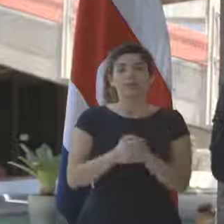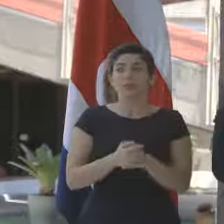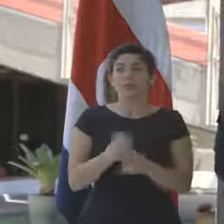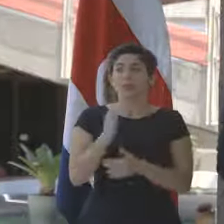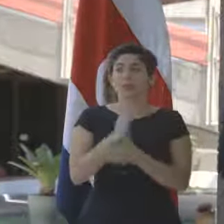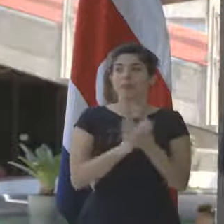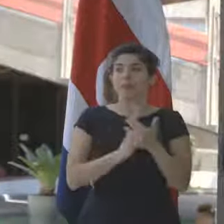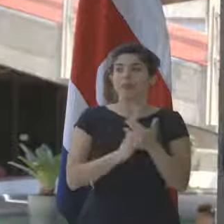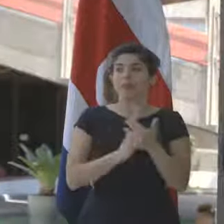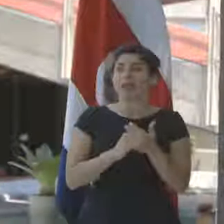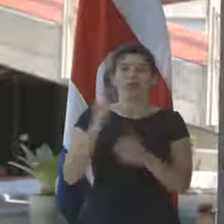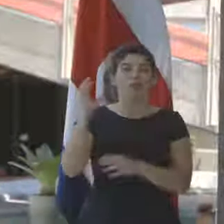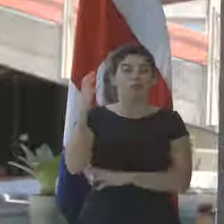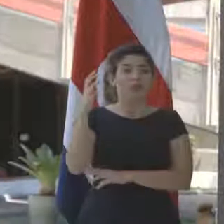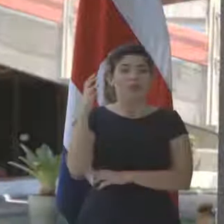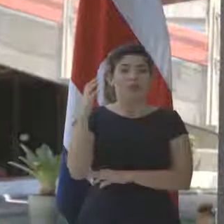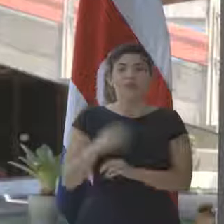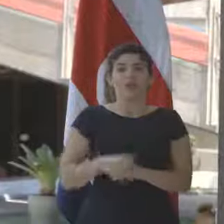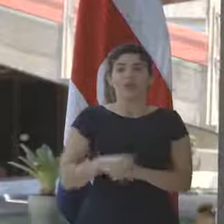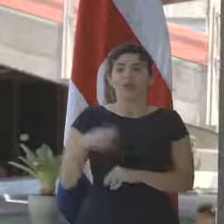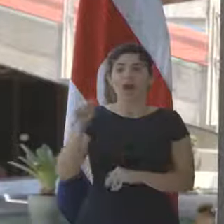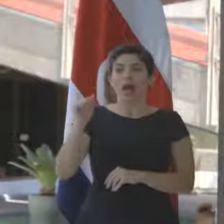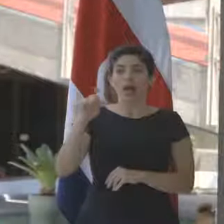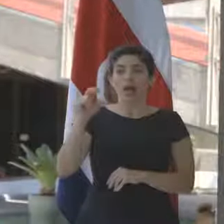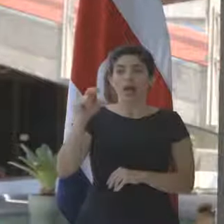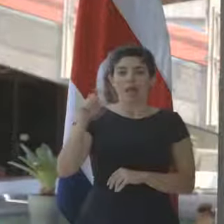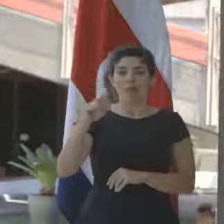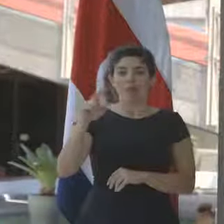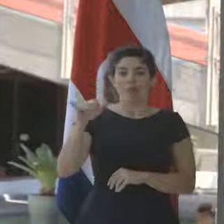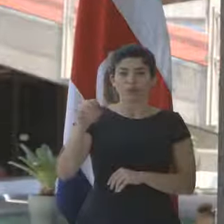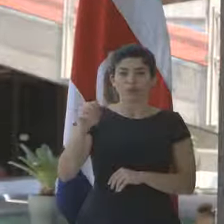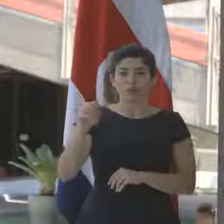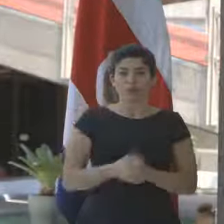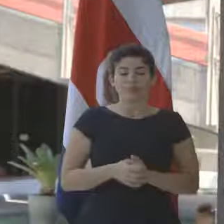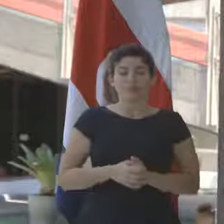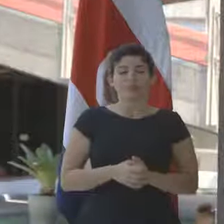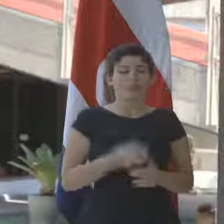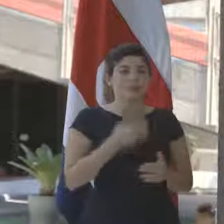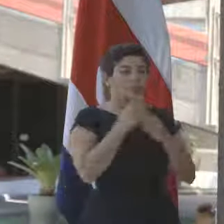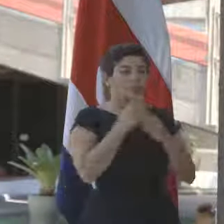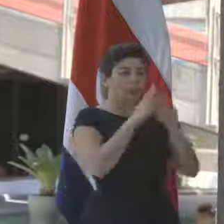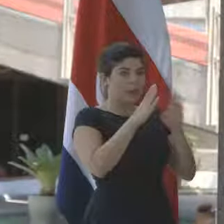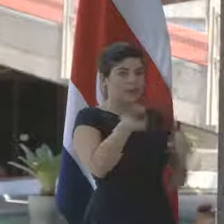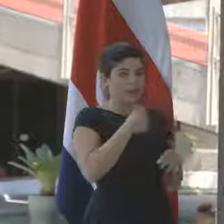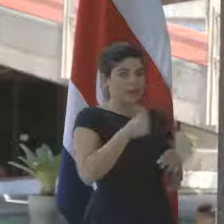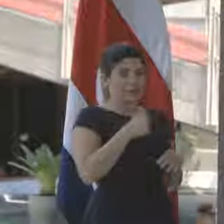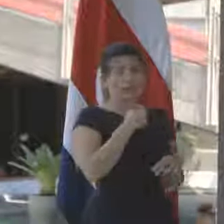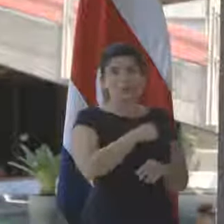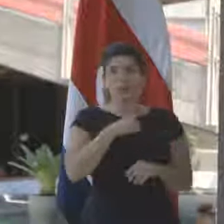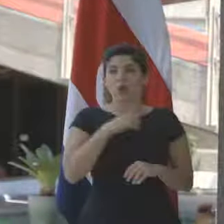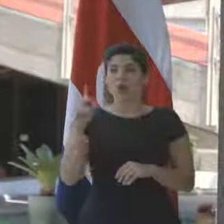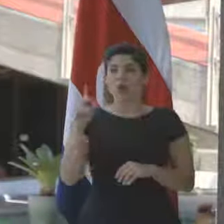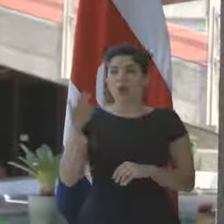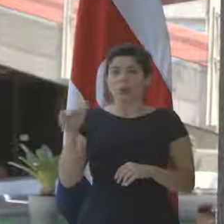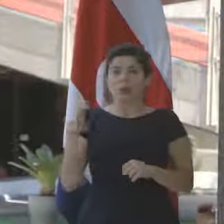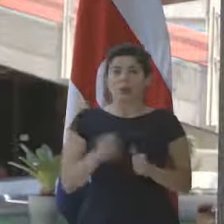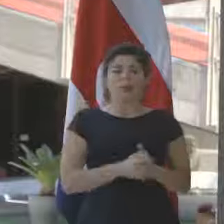de los medios de fónicos, el colega Alan Arroyo. Muchas gracias. Muy buenos días, presidente y ministros.